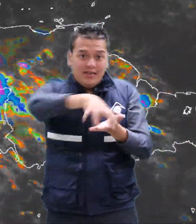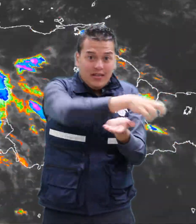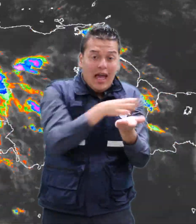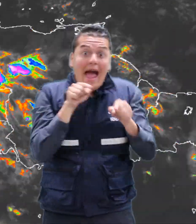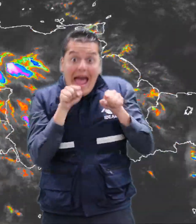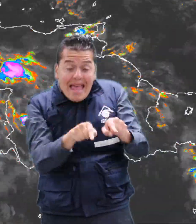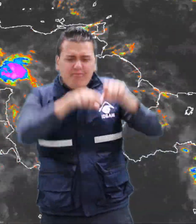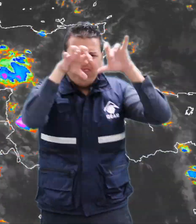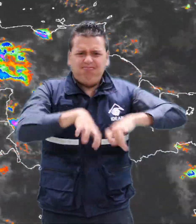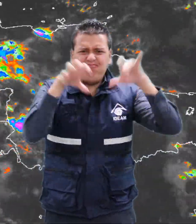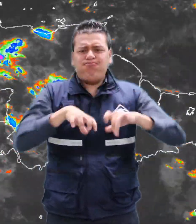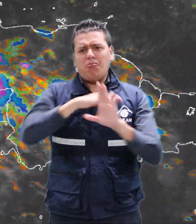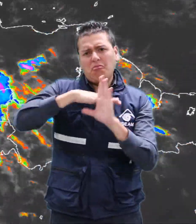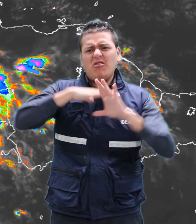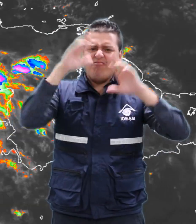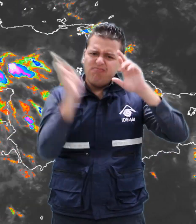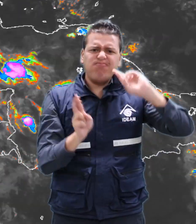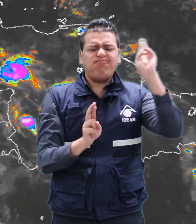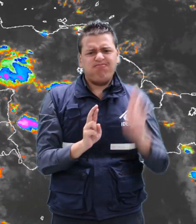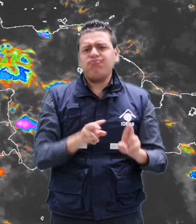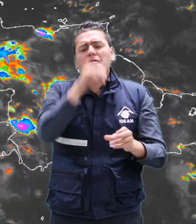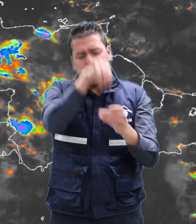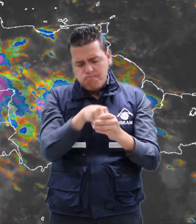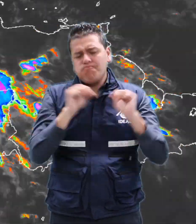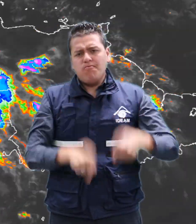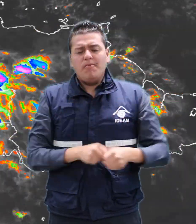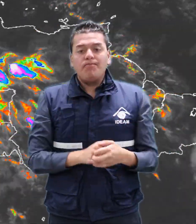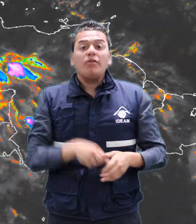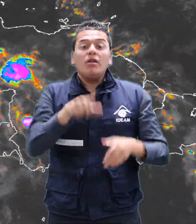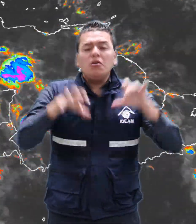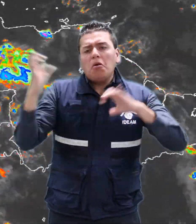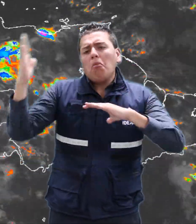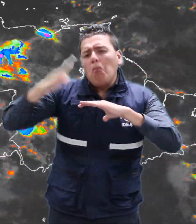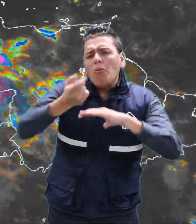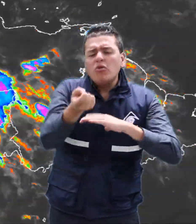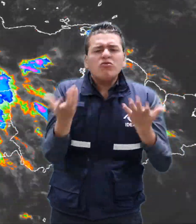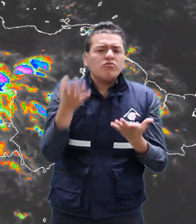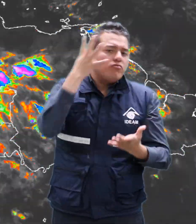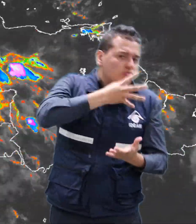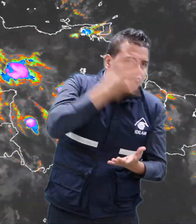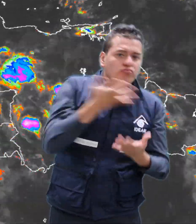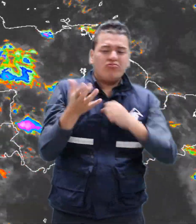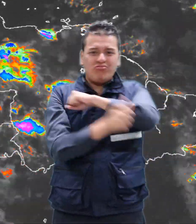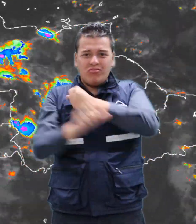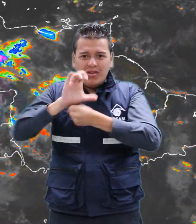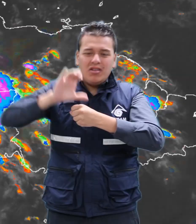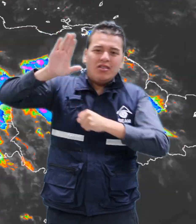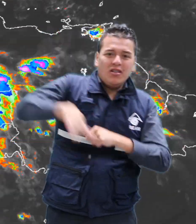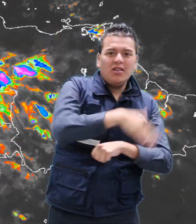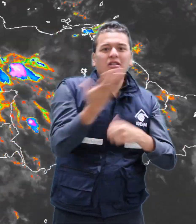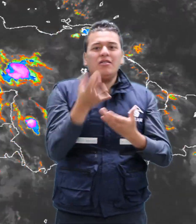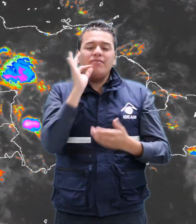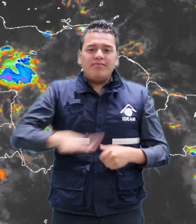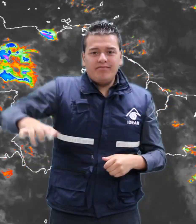moderadas a fuertes e inclusive con actividad eléctrica. Lluvias de menor intensidad se registraron para Norte de Santander, Altiplano Cundiboyacense, Cafetero